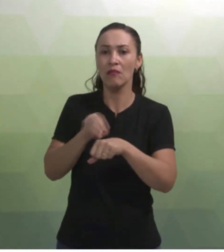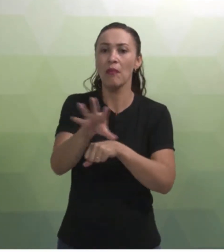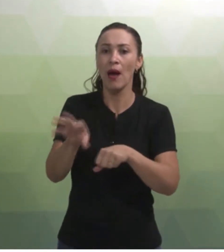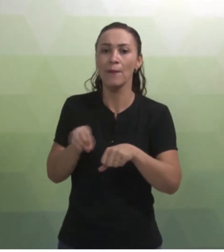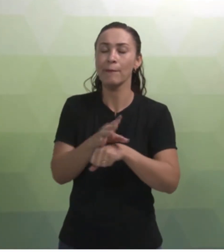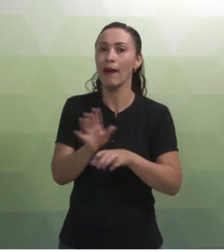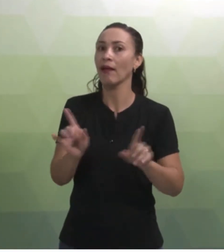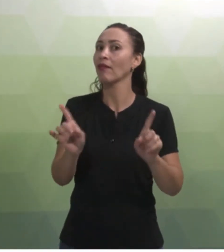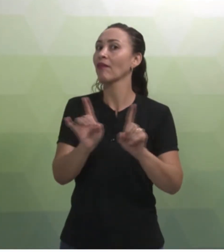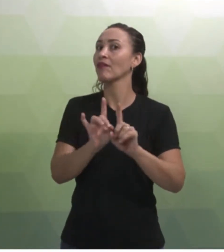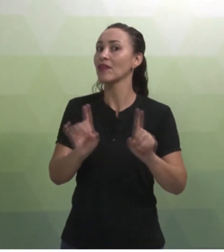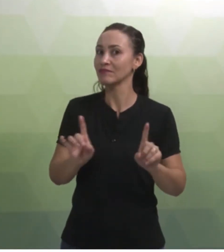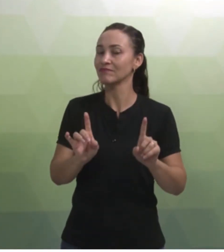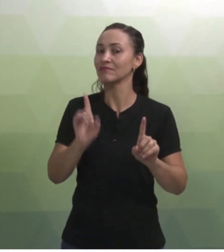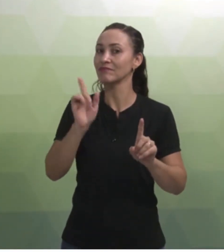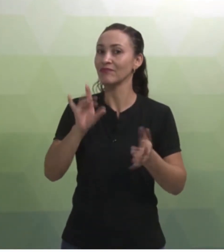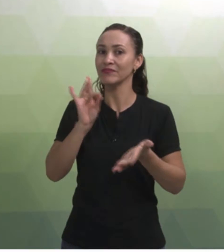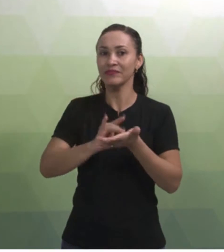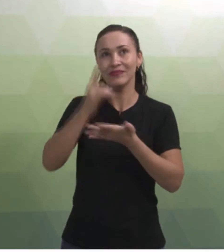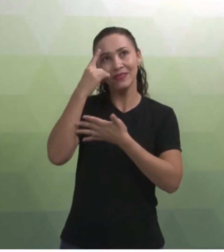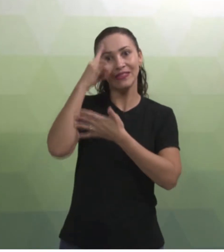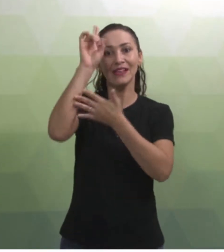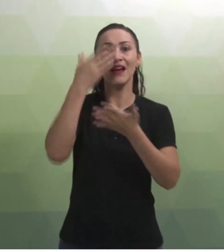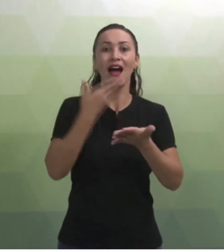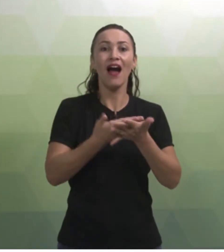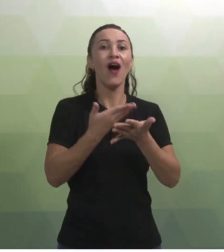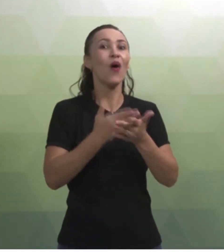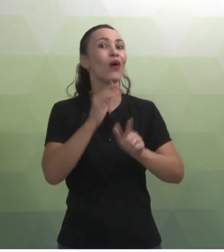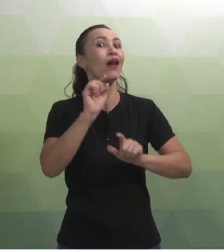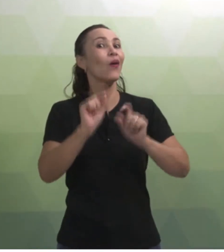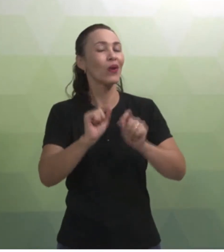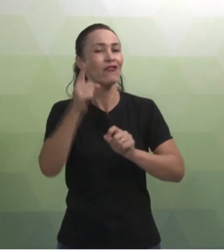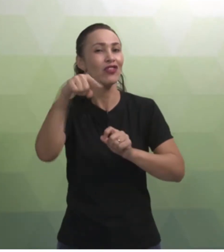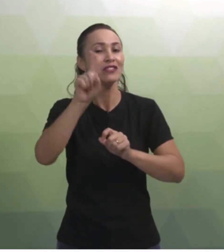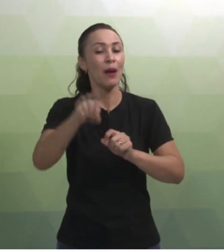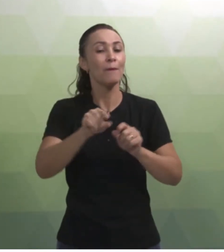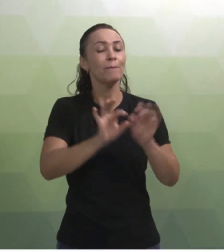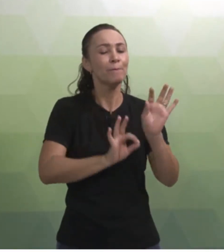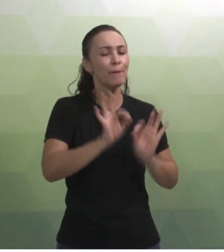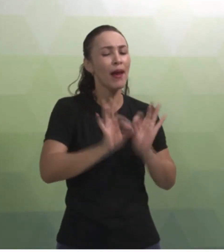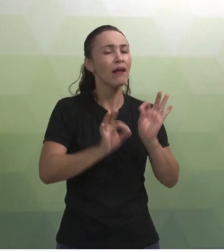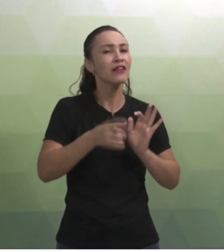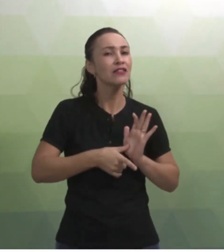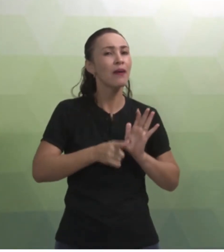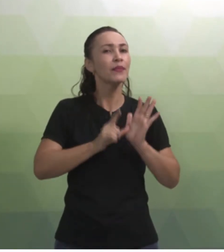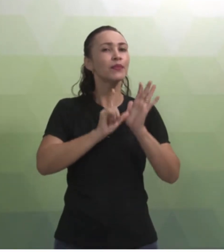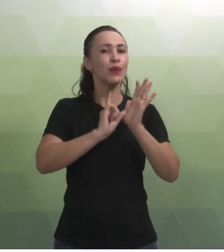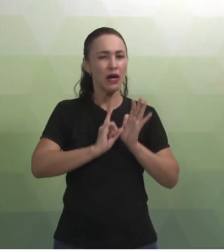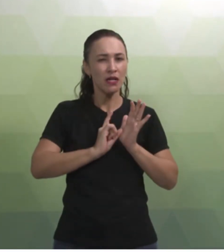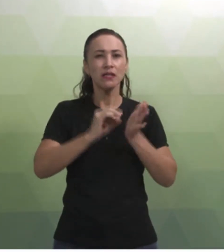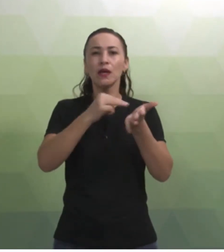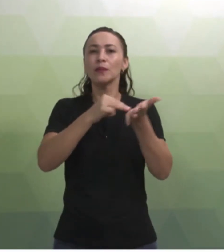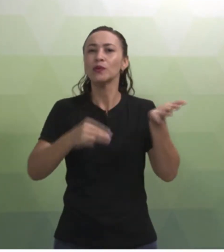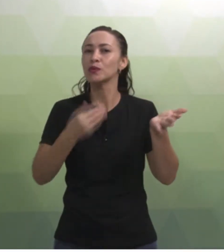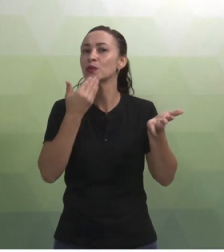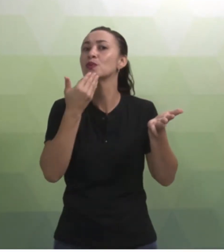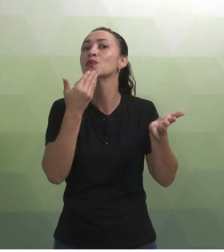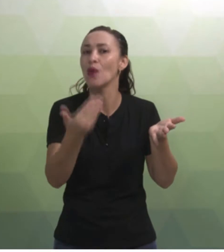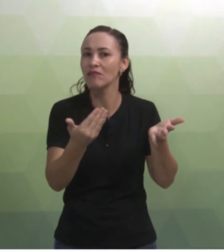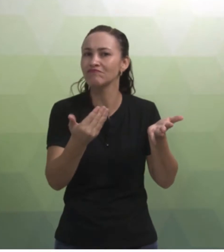os alunos. Não é isso a ideia de aula. A ideia de aula é você planejar anteriormente com a metodologia. Que